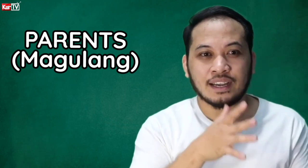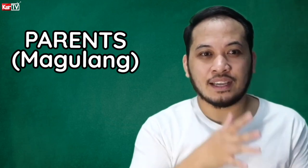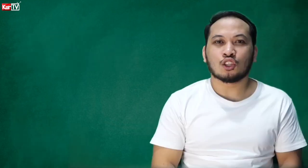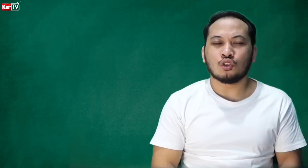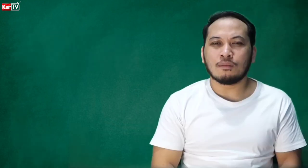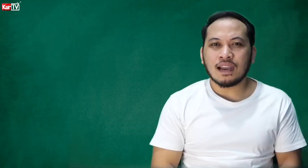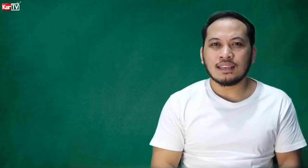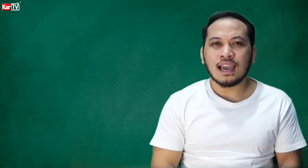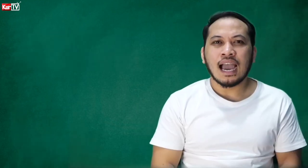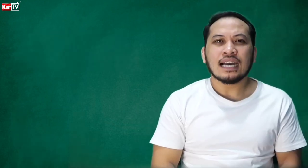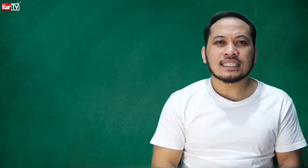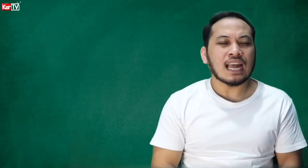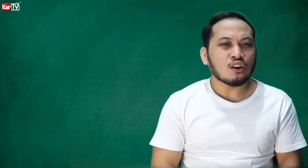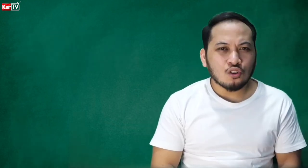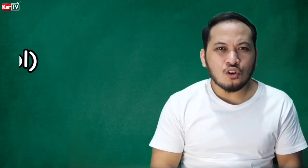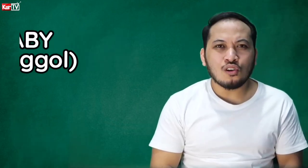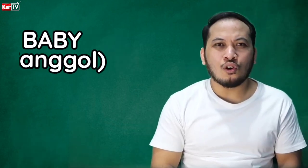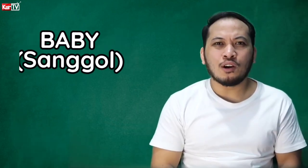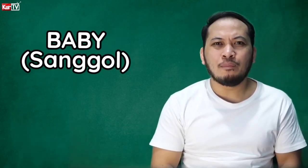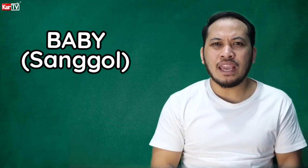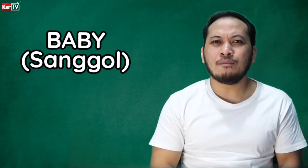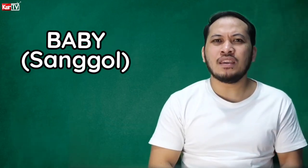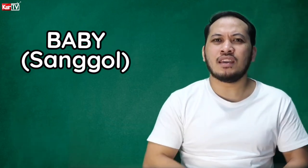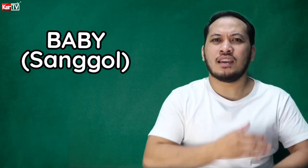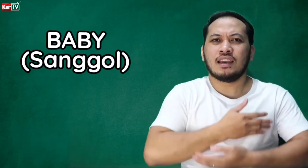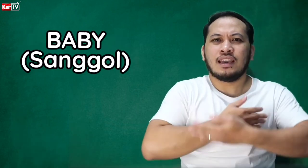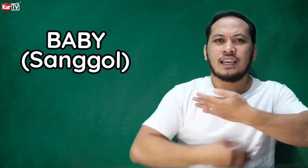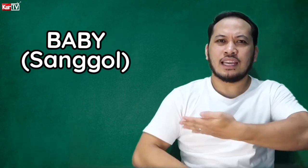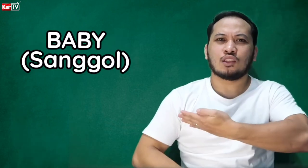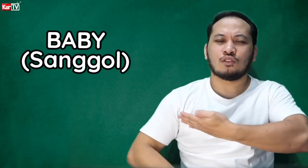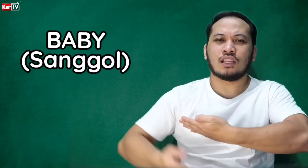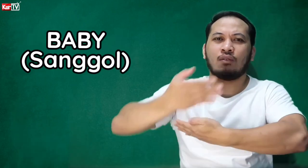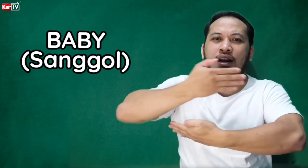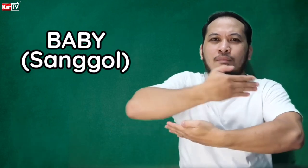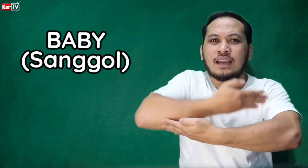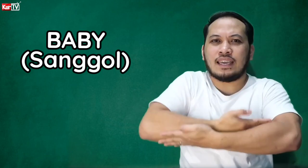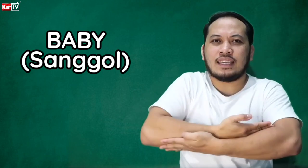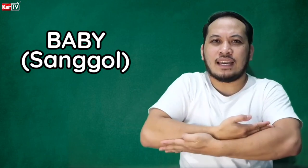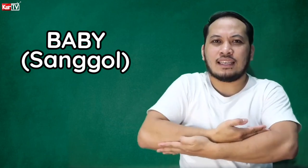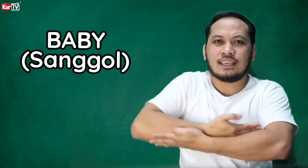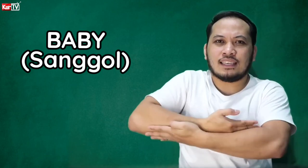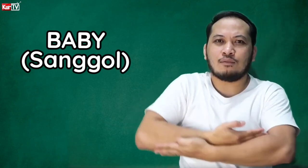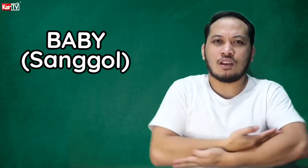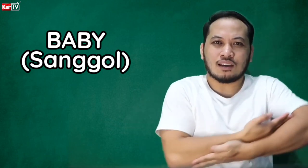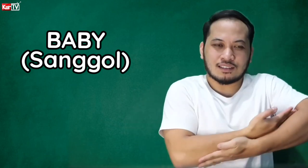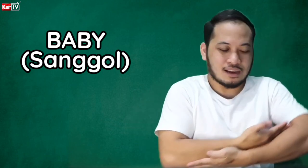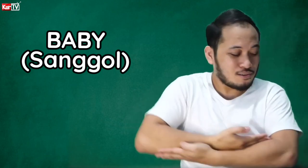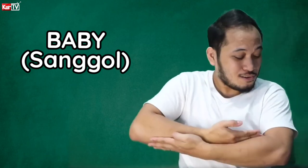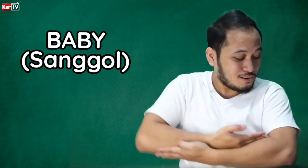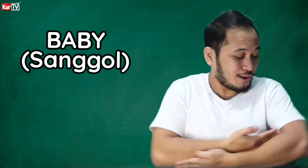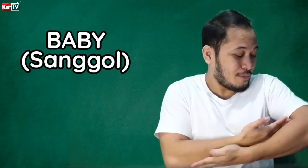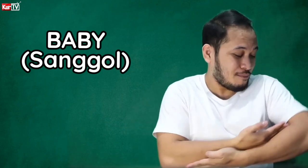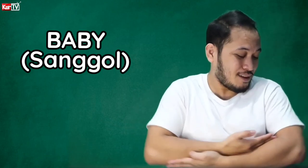Ito naman, sanggol or baby. Ganito, dalawang kamay. Ayan. Ganyan mo lang, sanggol or baby.